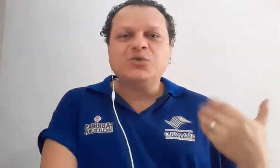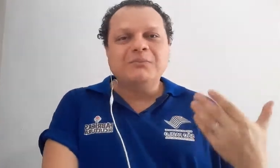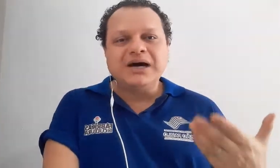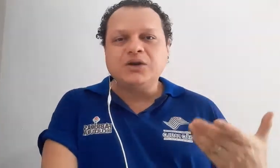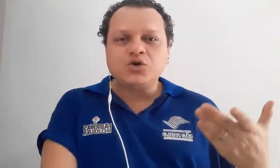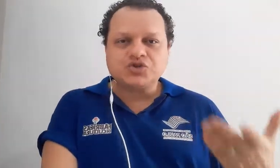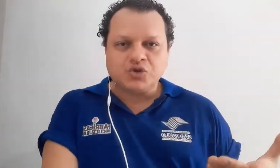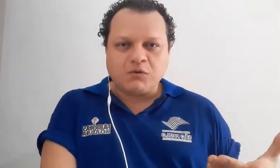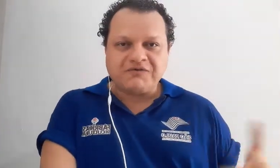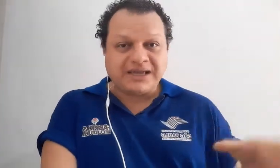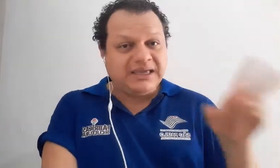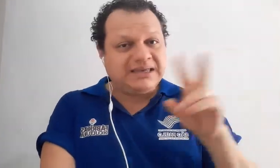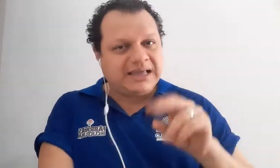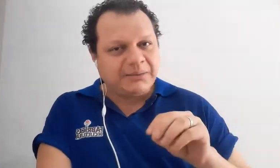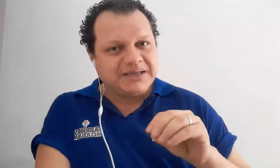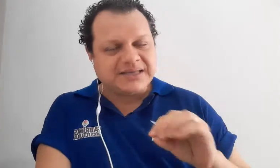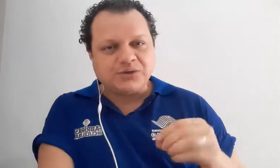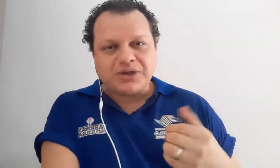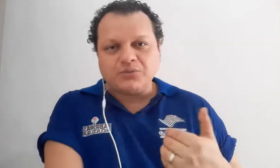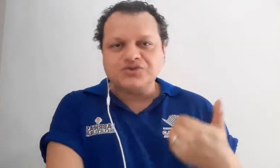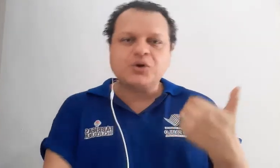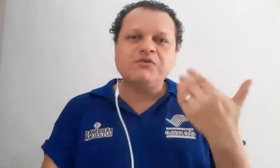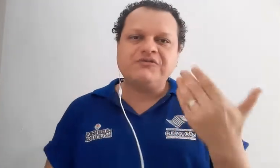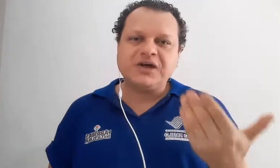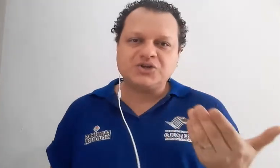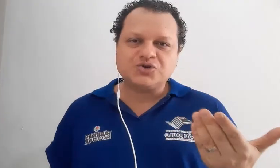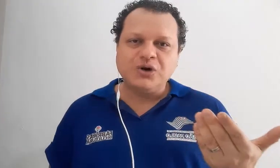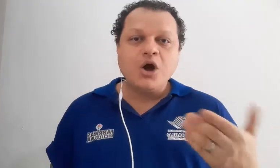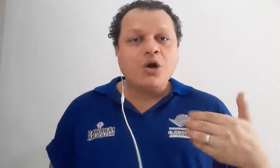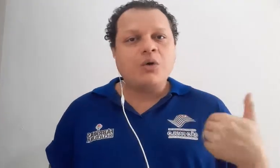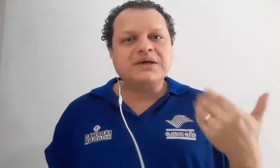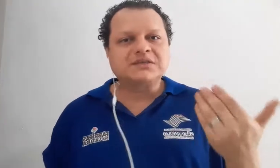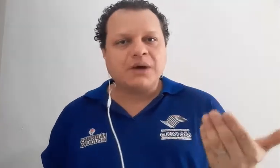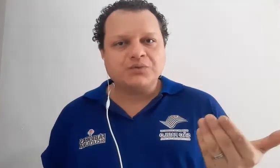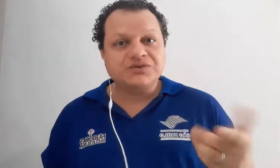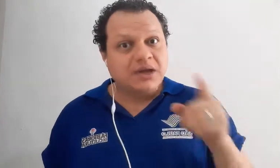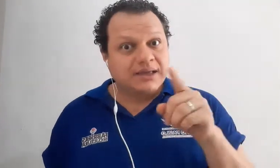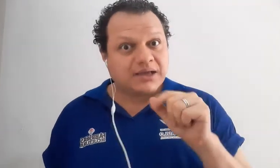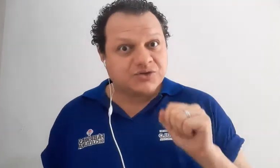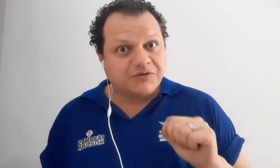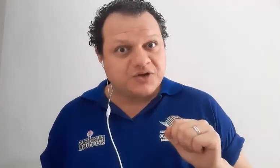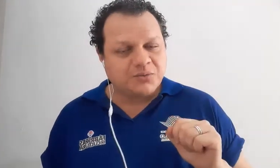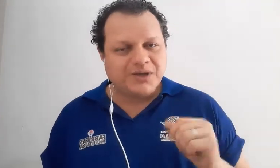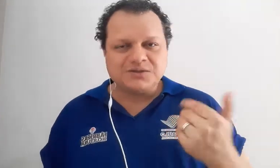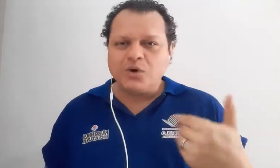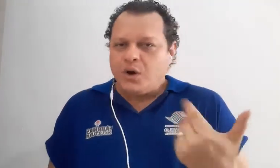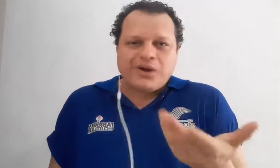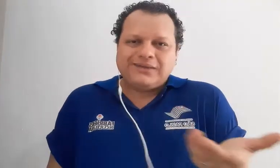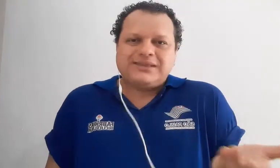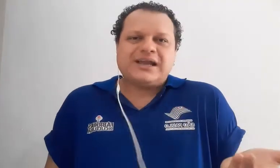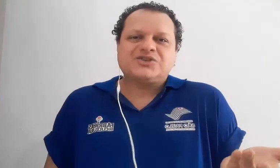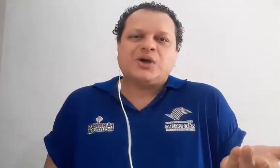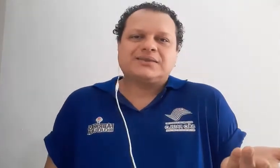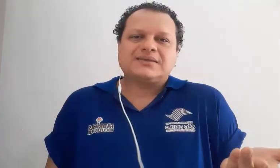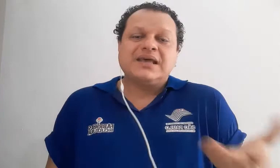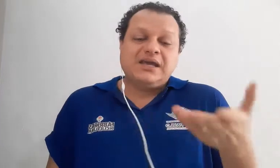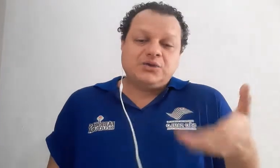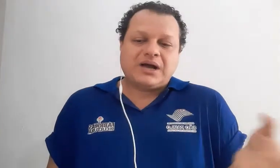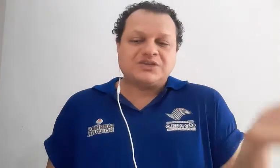ManoSolfa, que nada mais é do que um solfejo com as mãos. O é solfejo mesmo? O cantar as notas. E no caso,